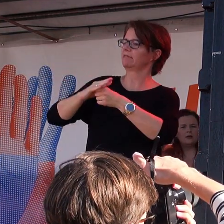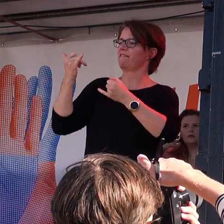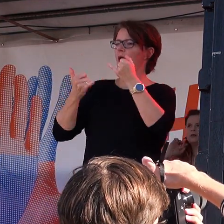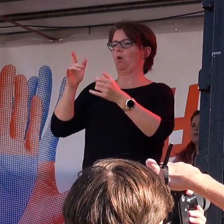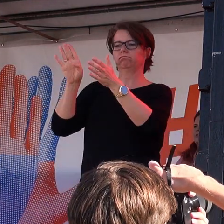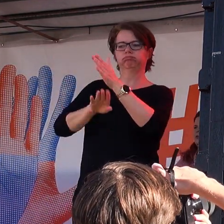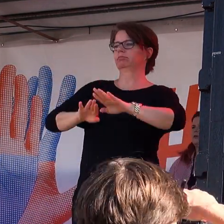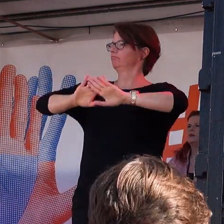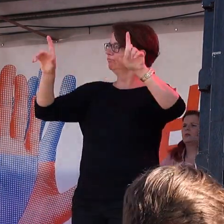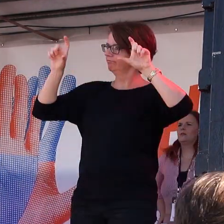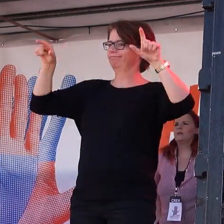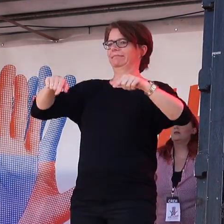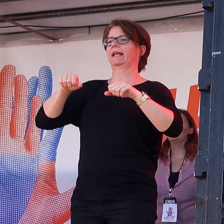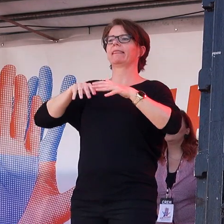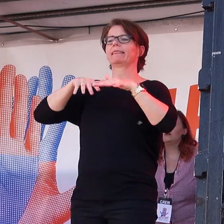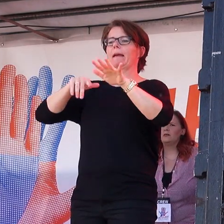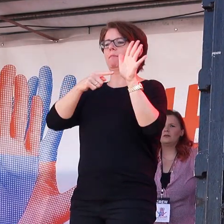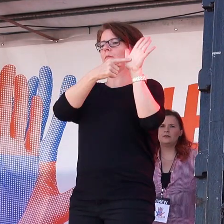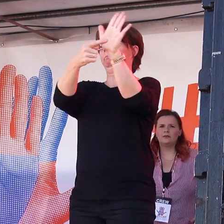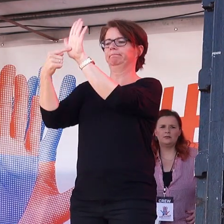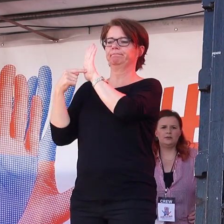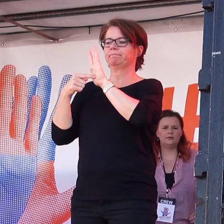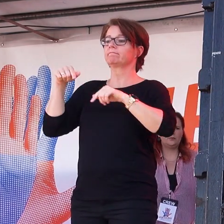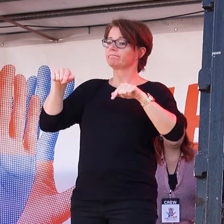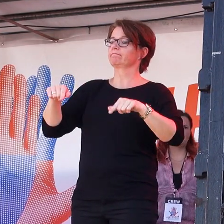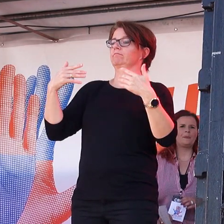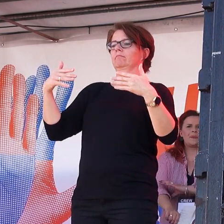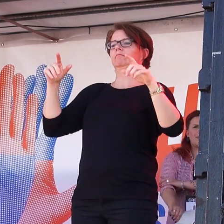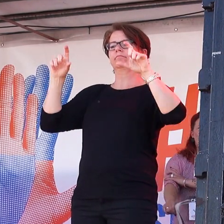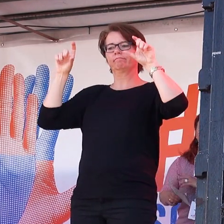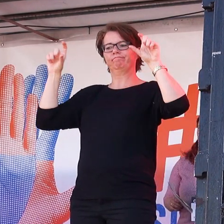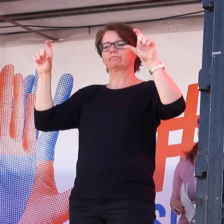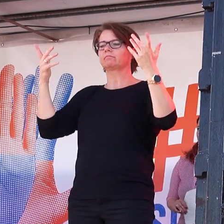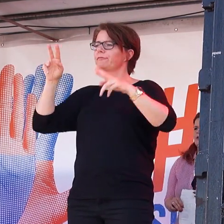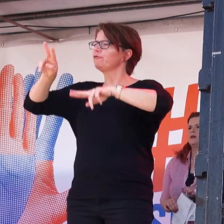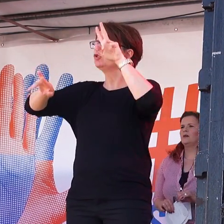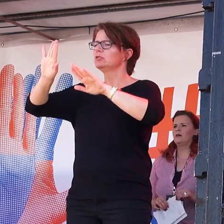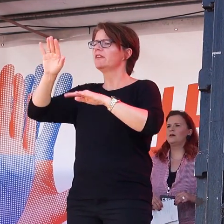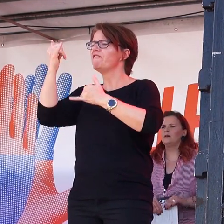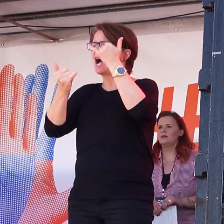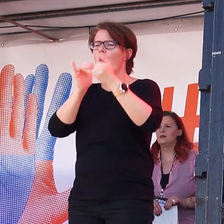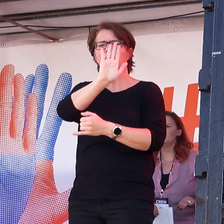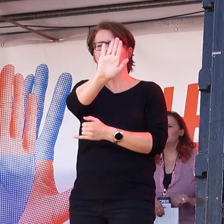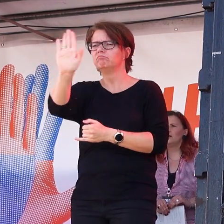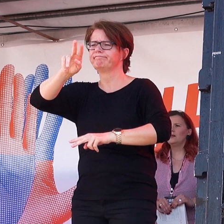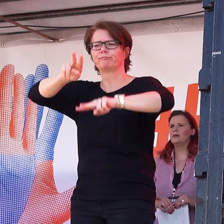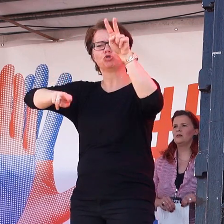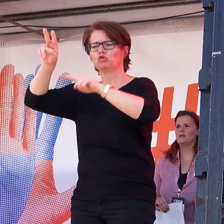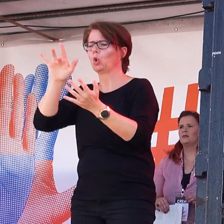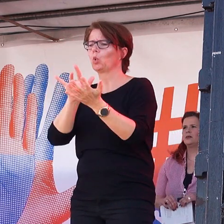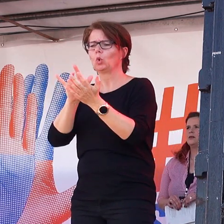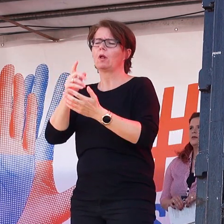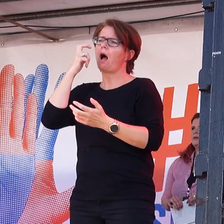dieser Kampf Frauenrechtlerinnen und Feministinnen verschiedener Hintergründe, Überzeugungen und Generationen immer wieder